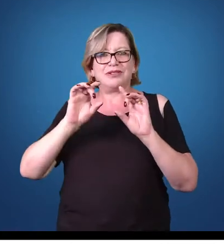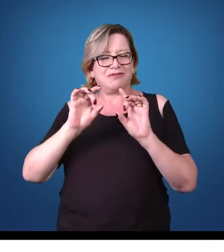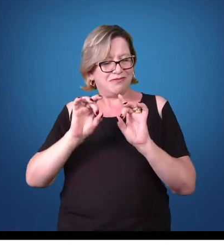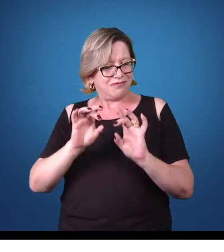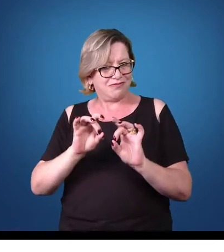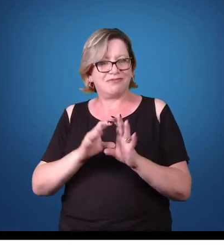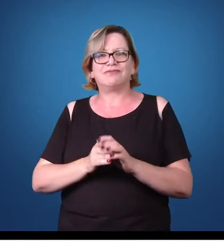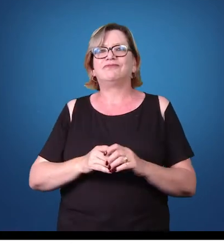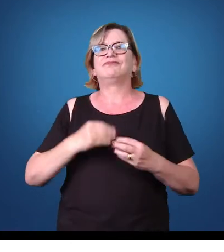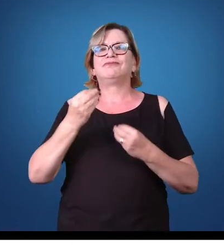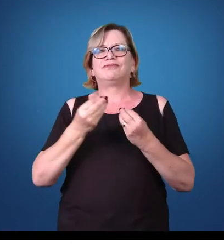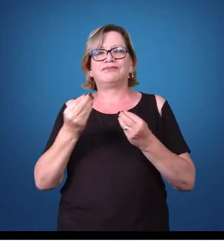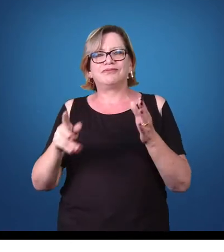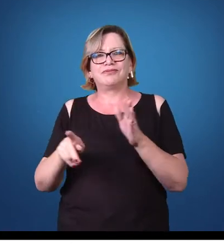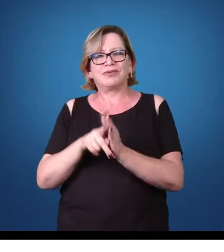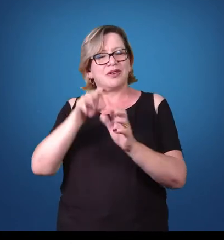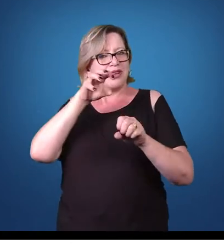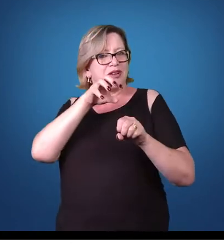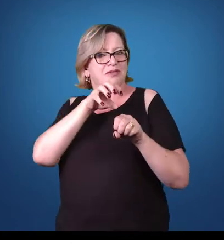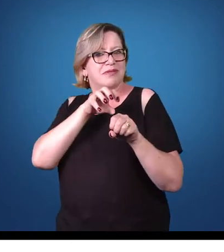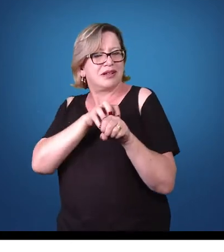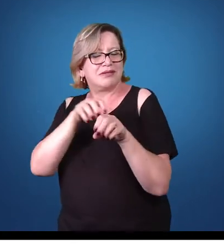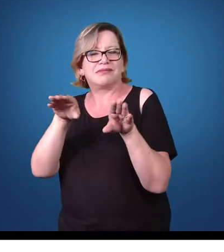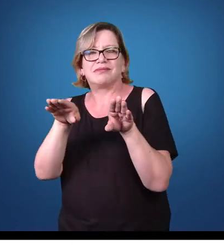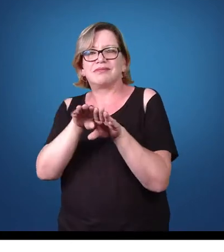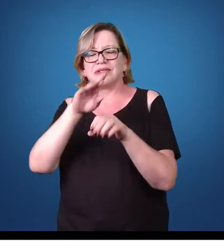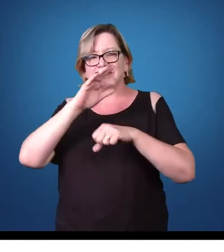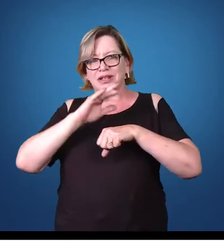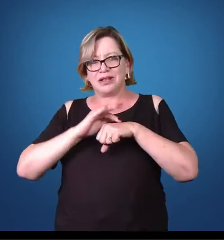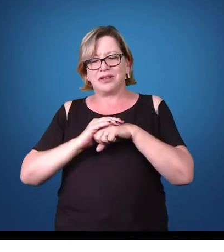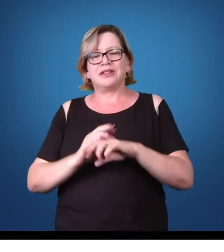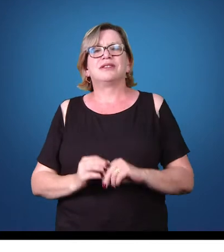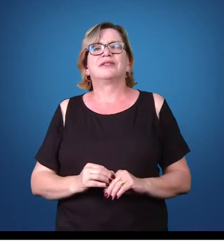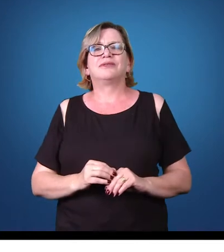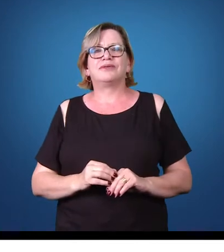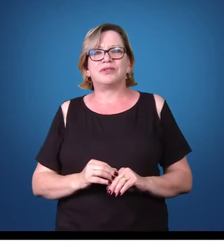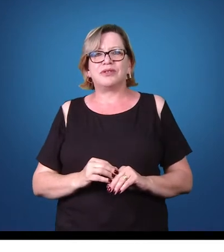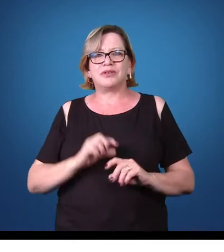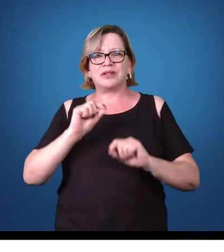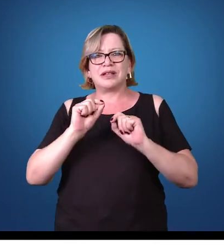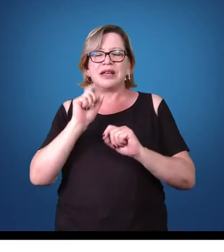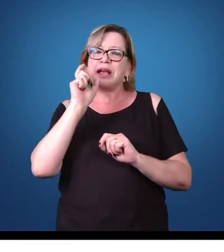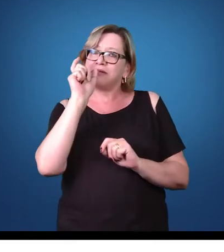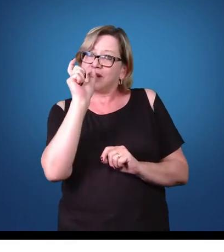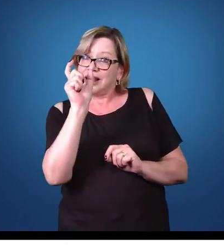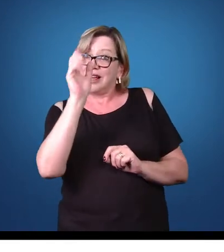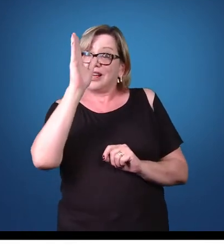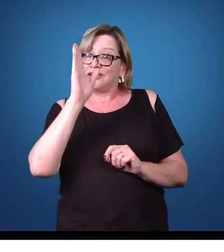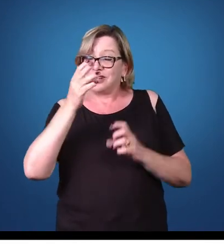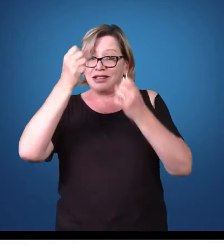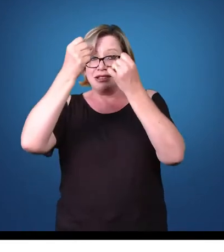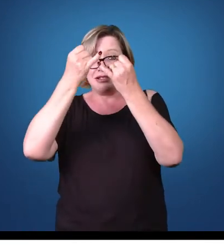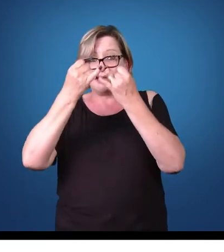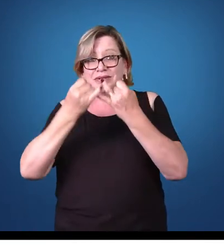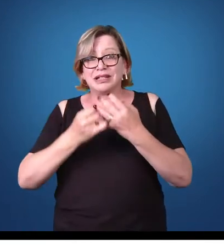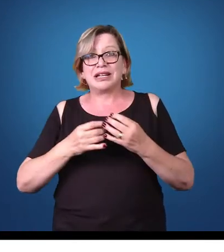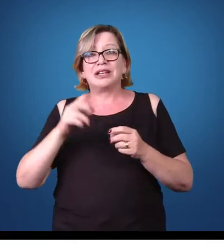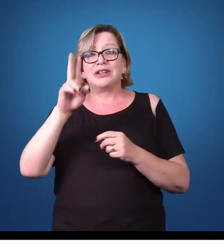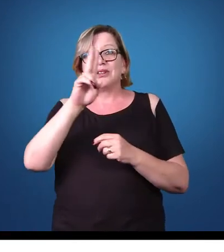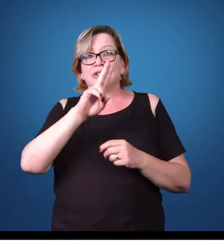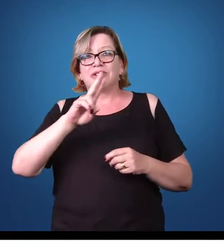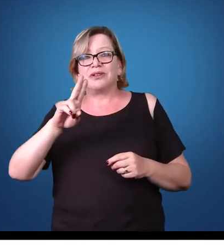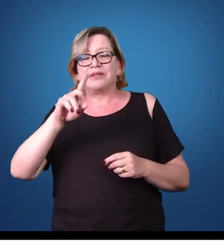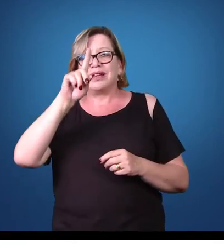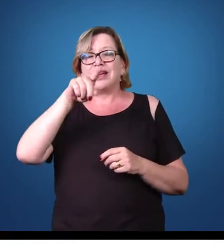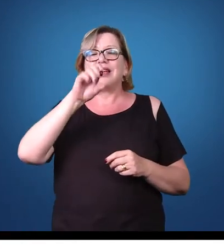grupos de parasitas e as doenças que eles causam. Um termo que eu falei agora há pouco trata-se da